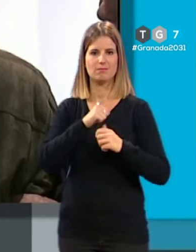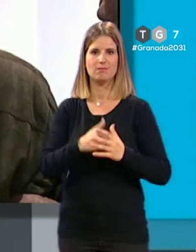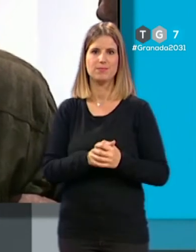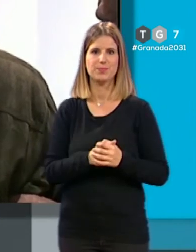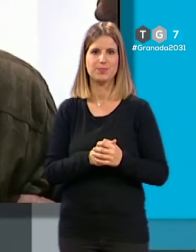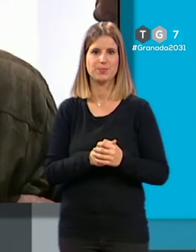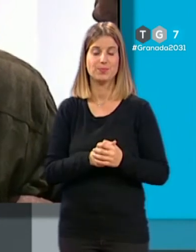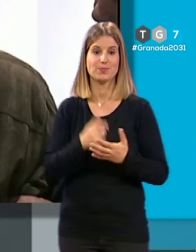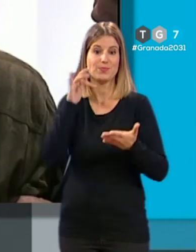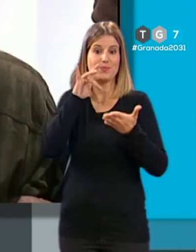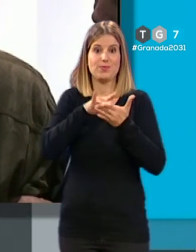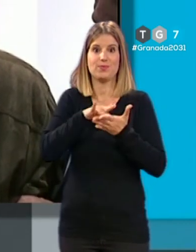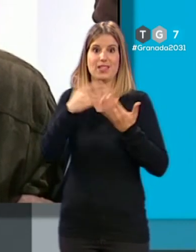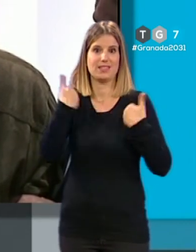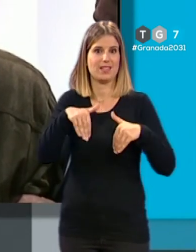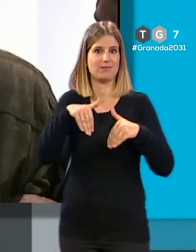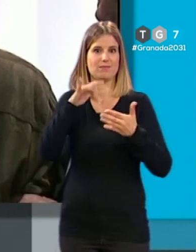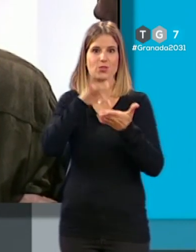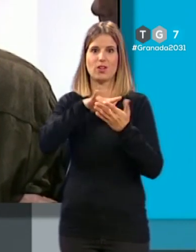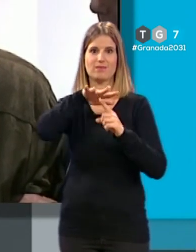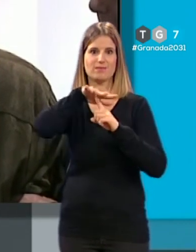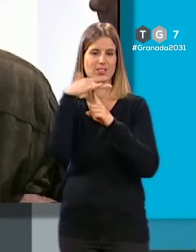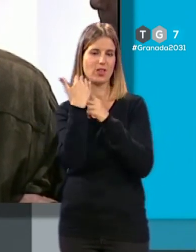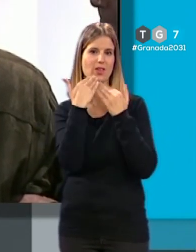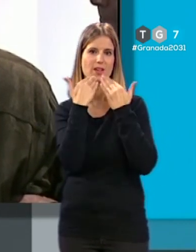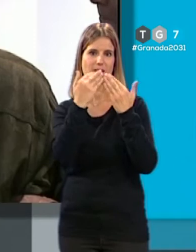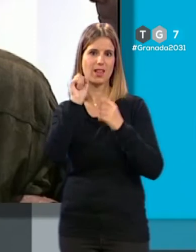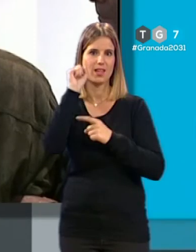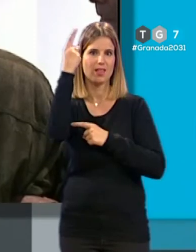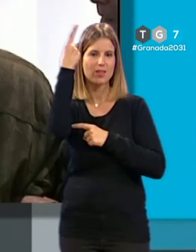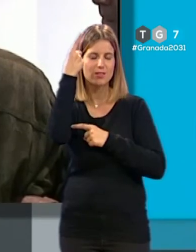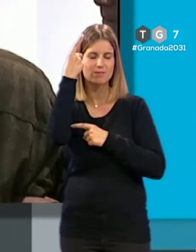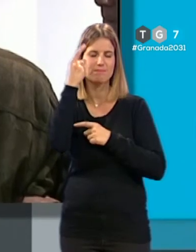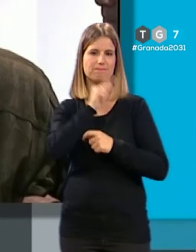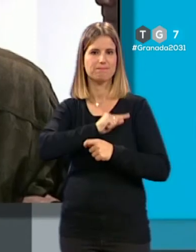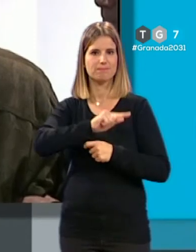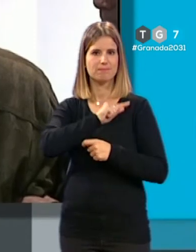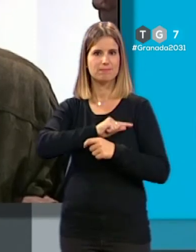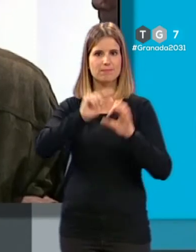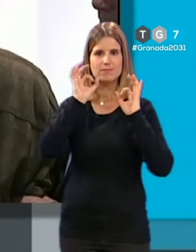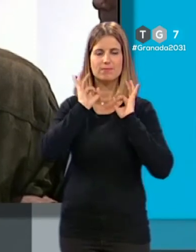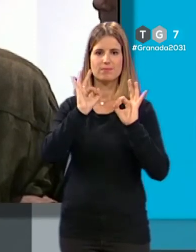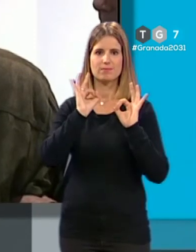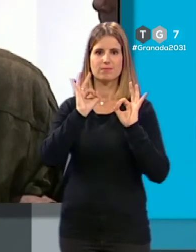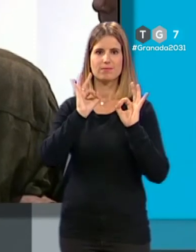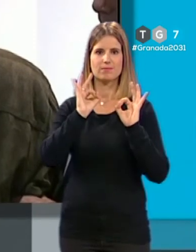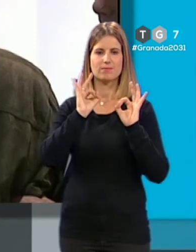ha llegado gracias a Dios así lo siento y con esto